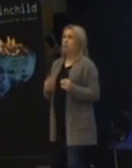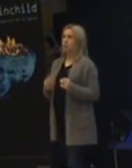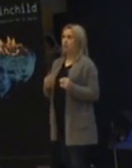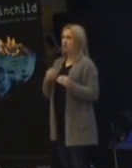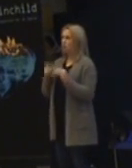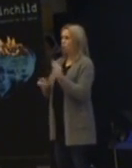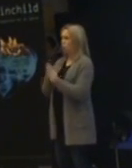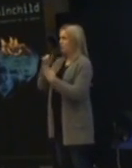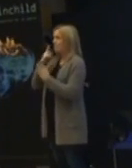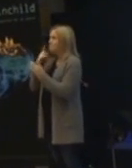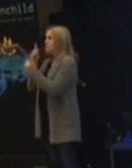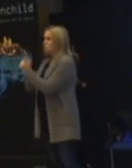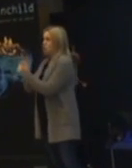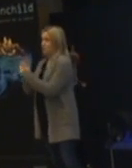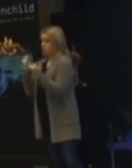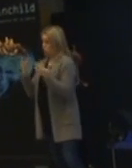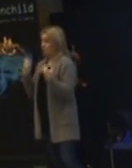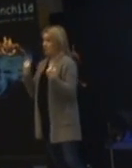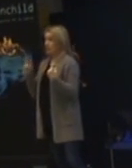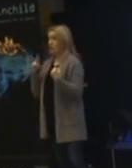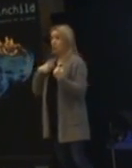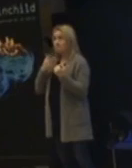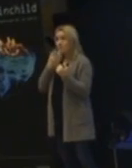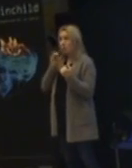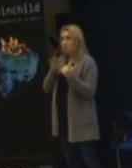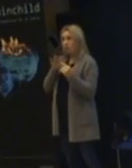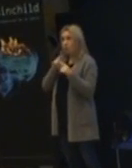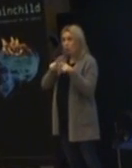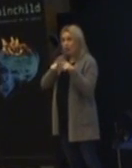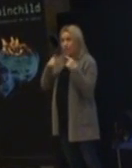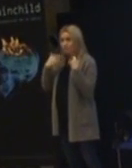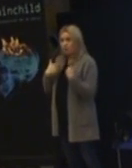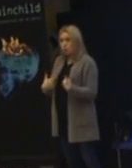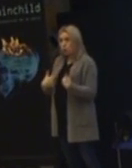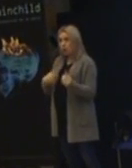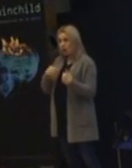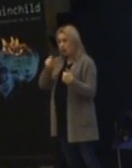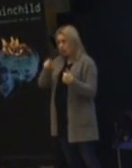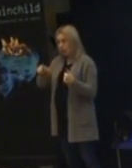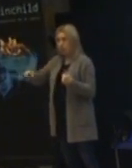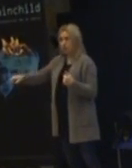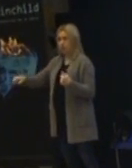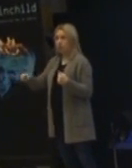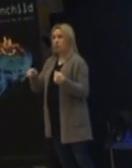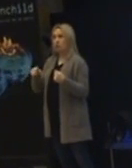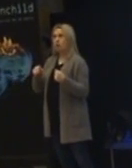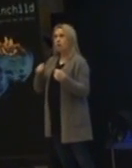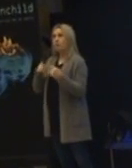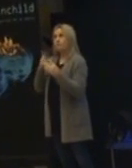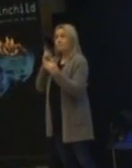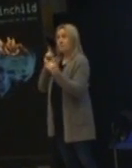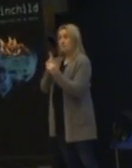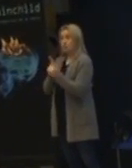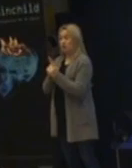med bemötandet strax. För det är viktigt idag. När jag berättar om de här. Vi fördjupar oss i personerna. Så tänker jag att det här bemötandet.